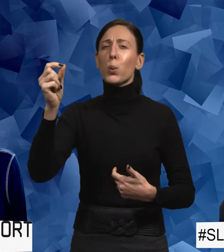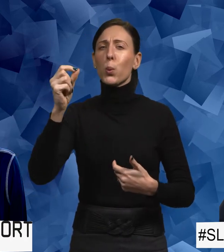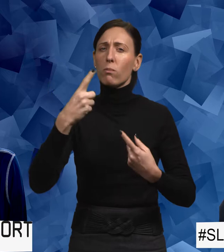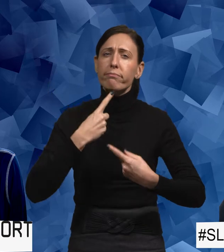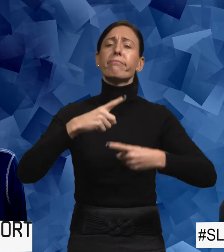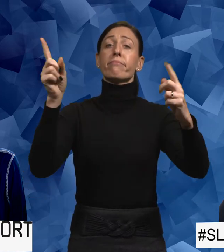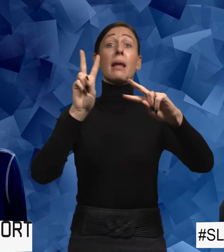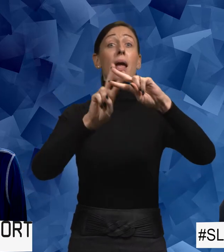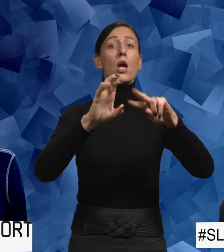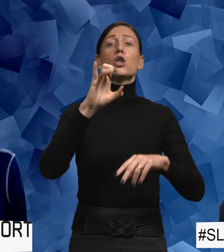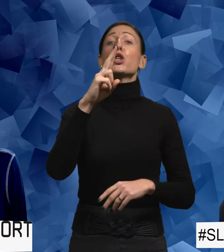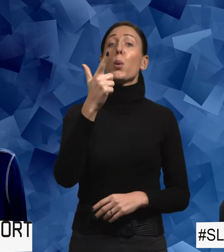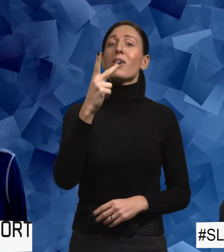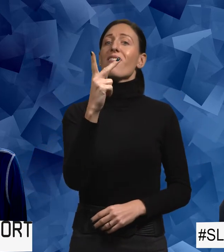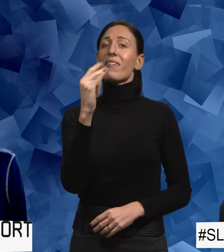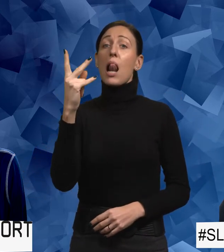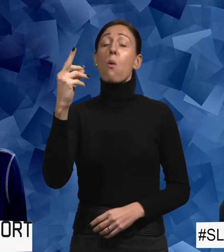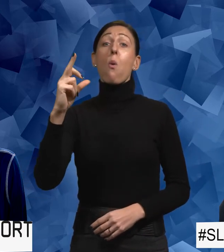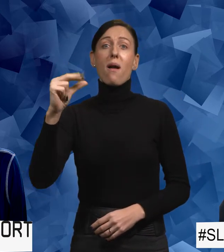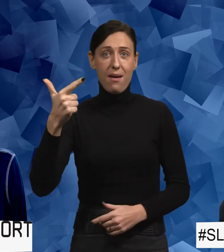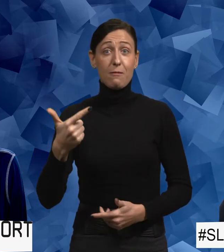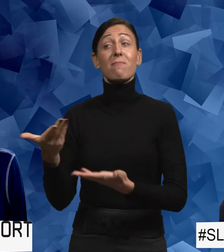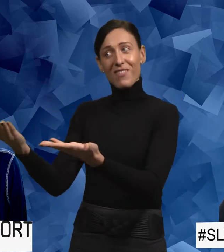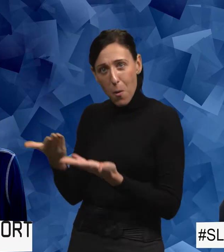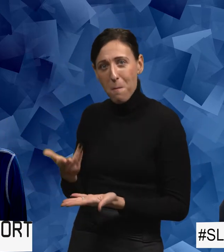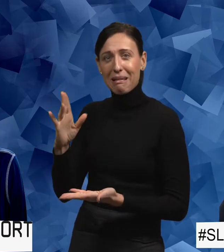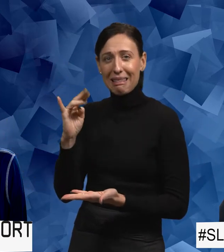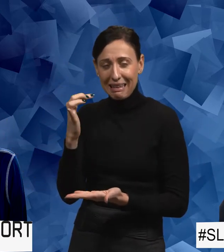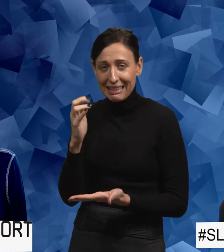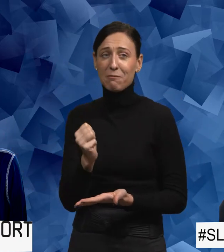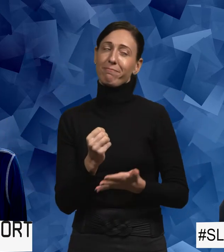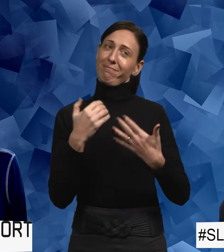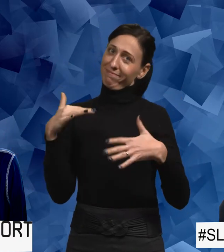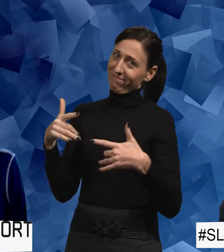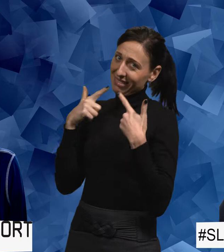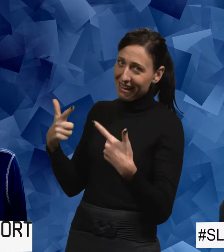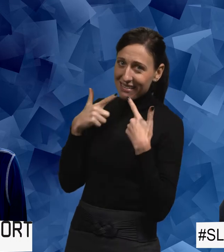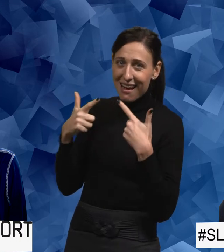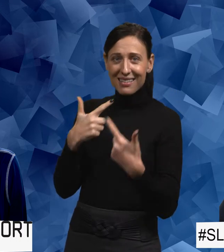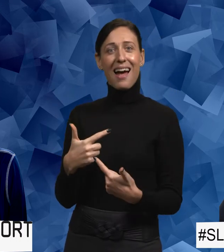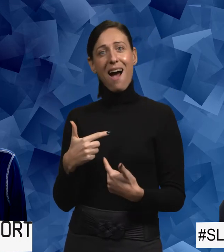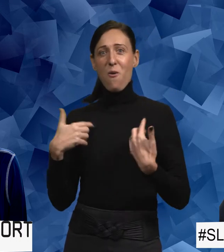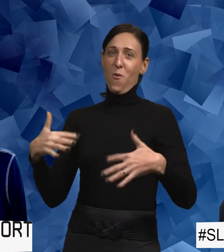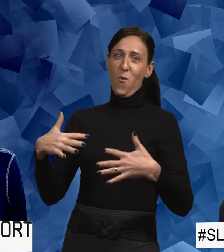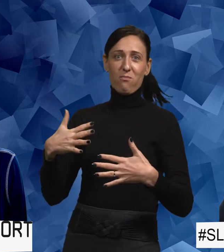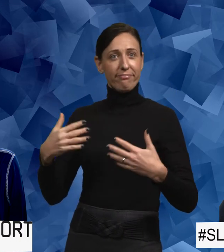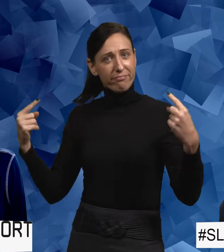-upproret Slutvillkorat. Välkommen Denise! Ja, tack så jättemycket. Jättehärligt att vara här och prata om den här